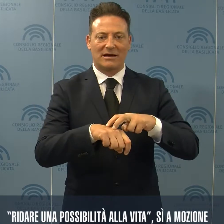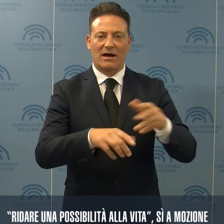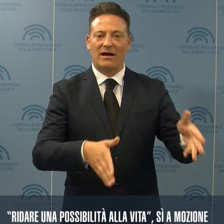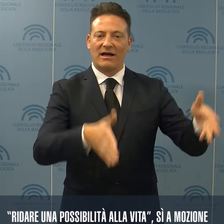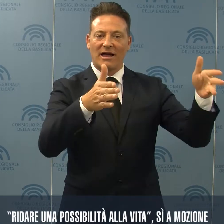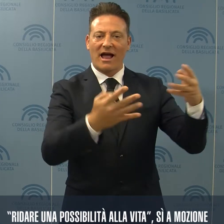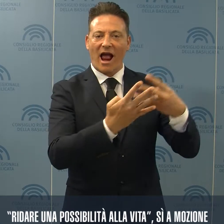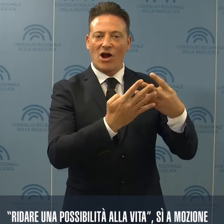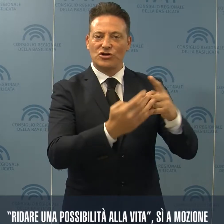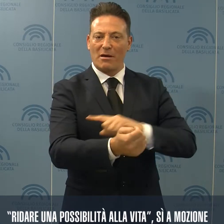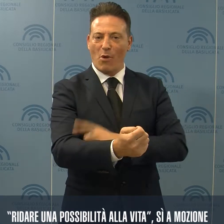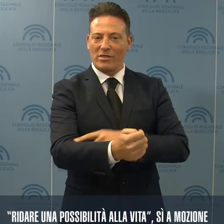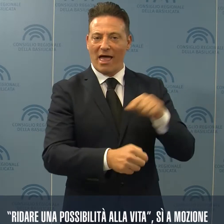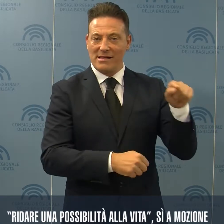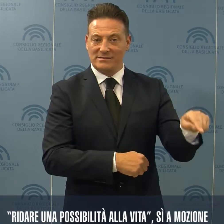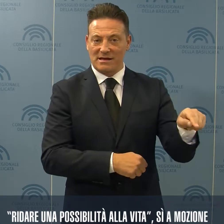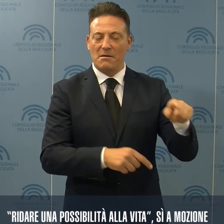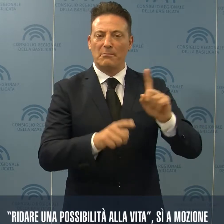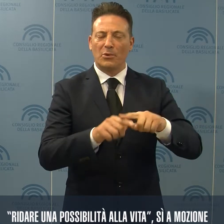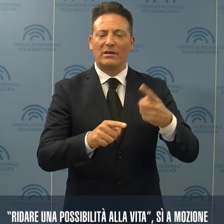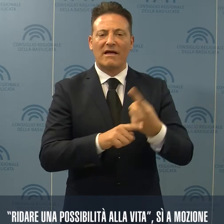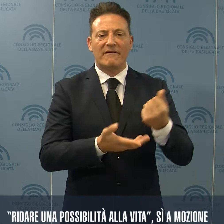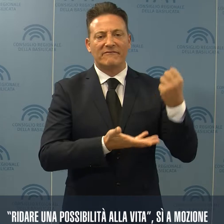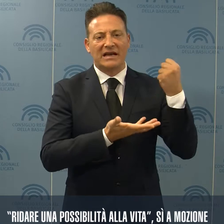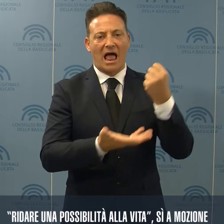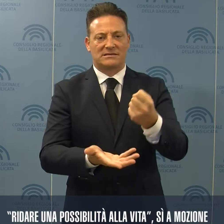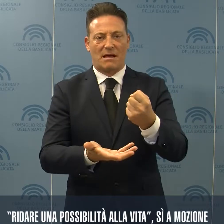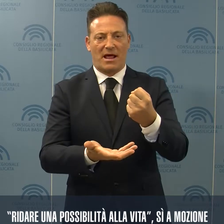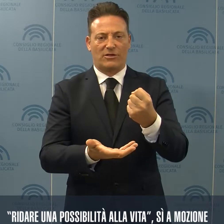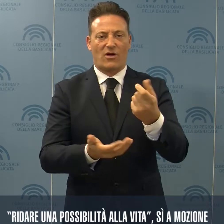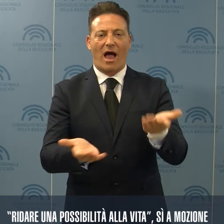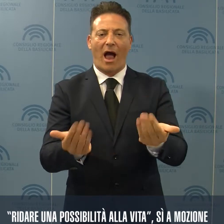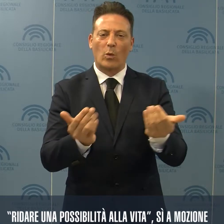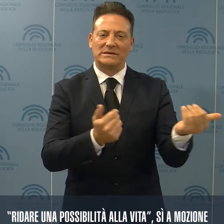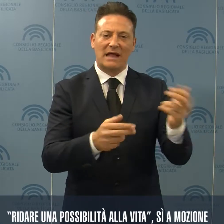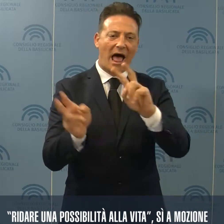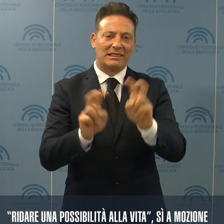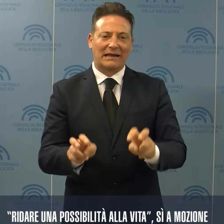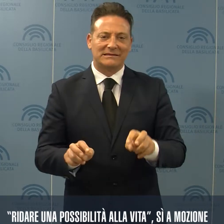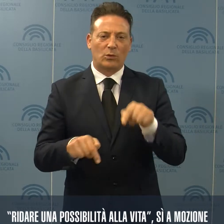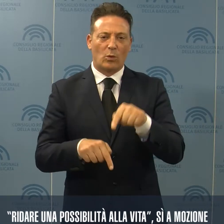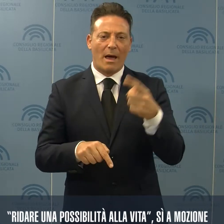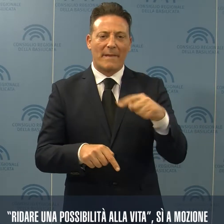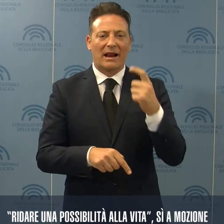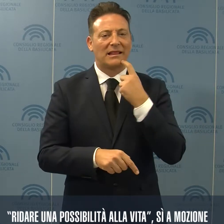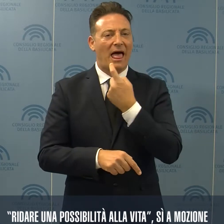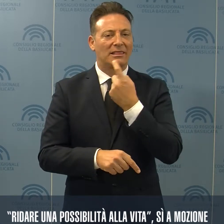carcere di Potenza e che si finanzi l'acquisto dell'attrezzatura per la panoramica dentale.